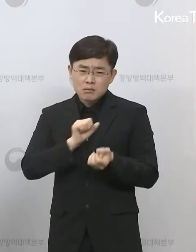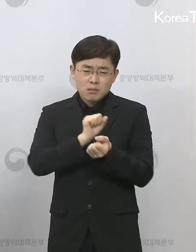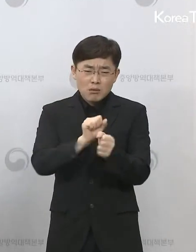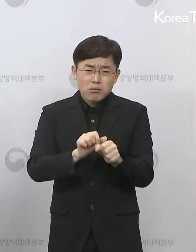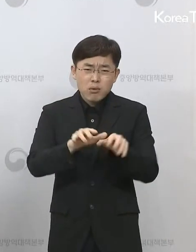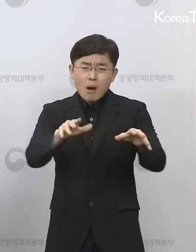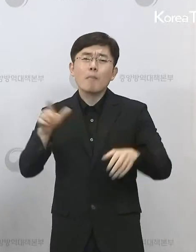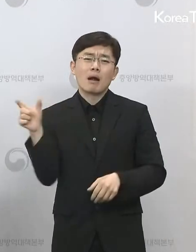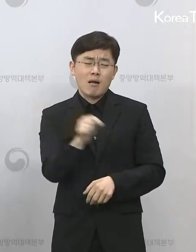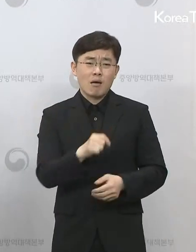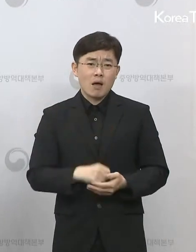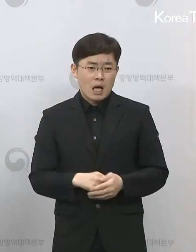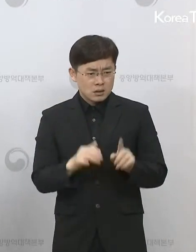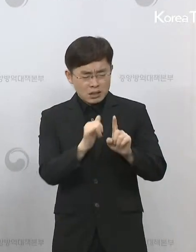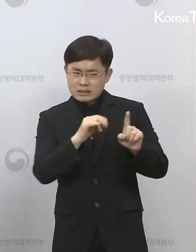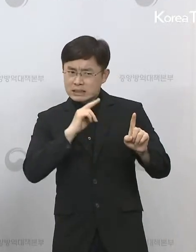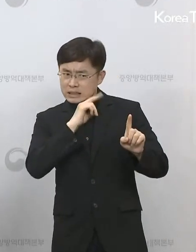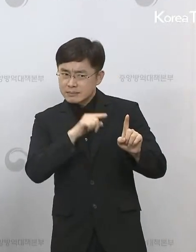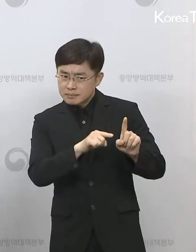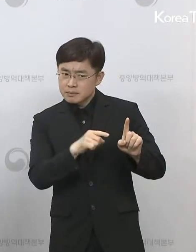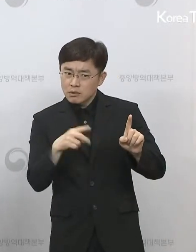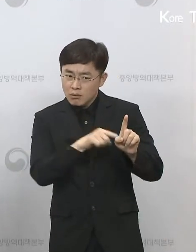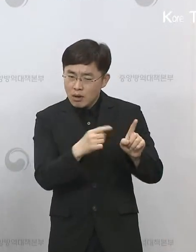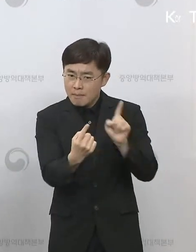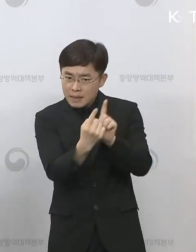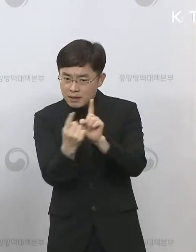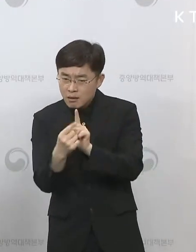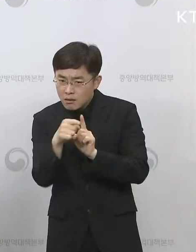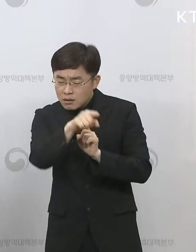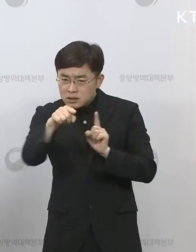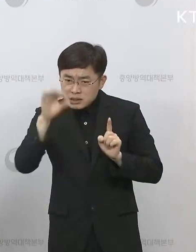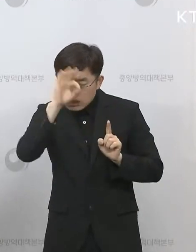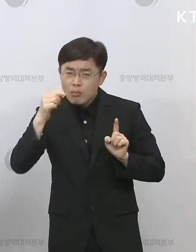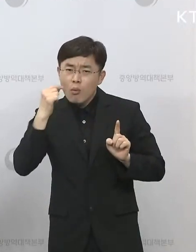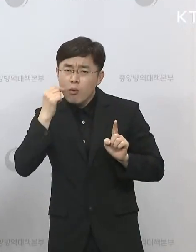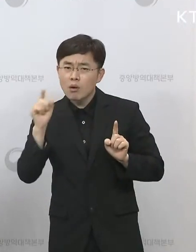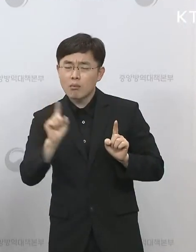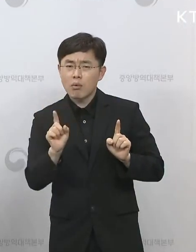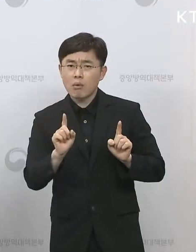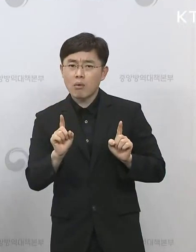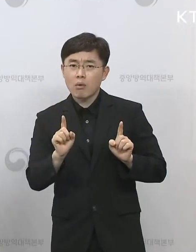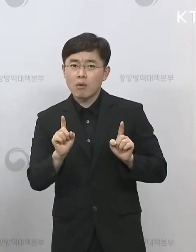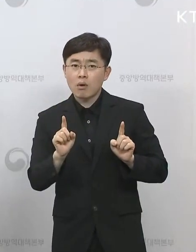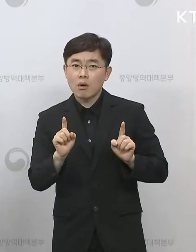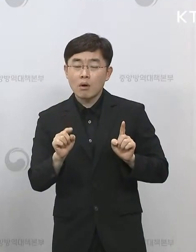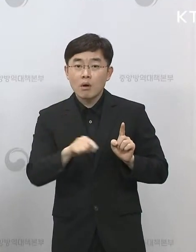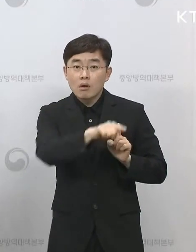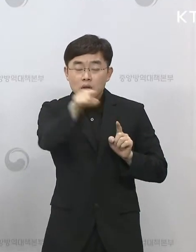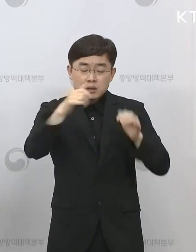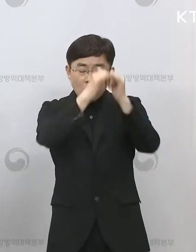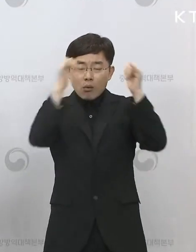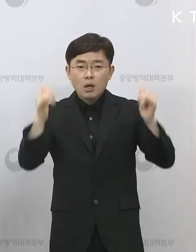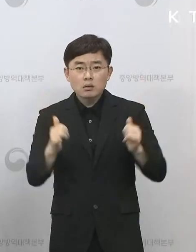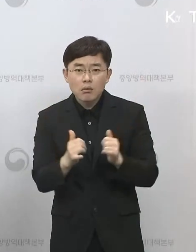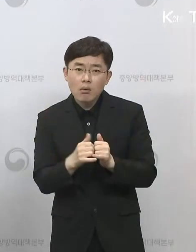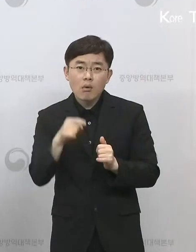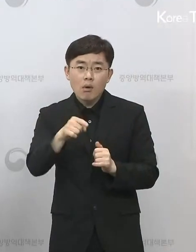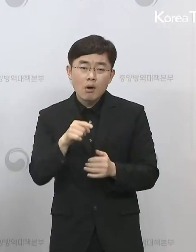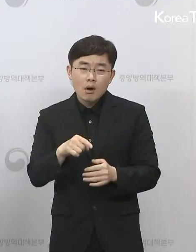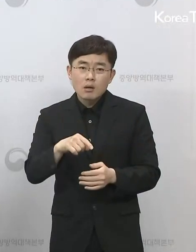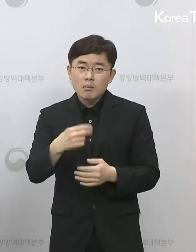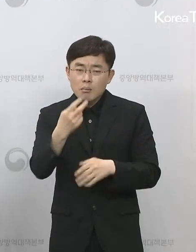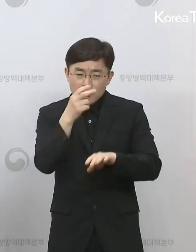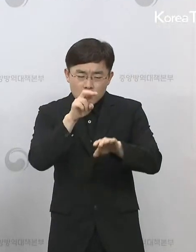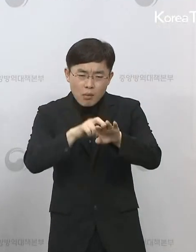한 명의 의심환자, 한 명의 접촉자를 찾지 못했을 경우 우리 사회가 부담해야 되는 비용과 불편,